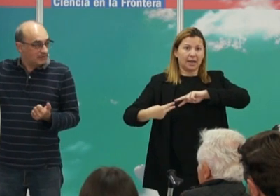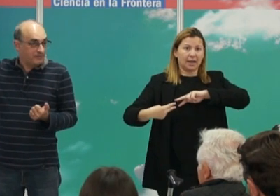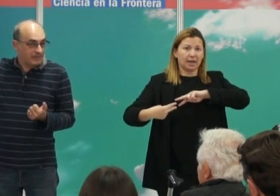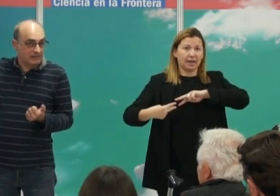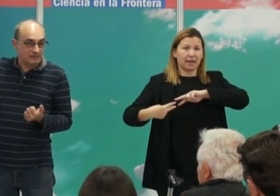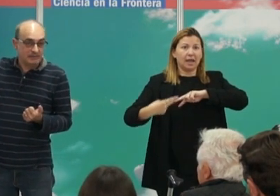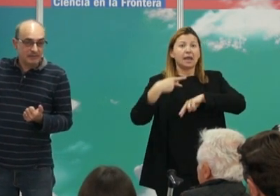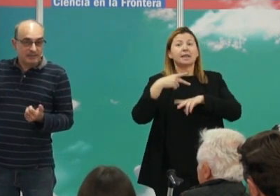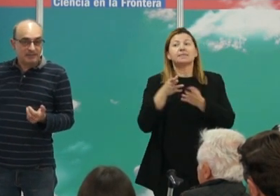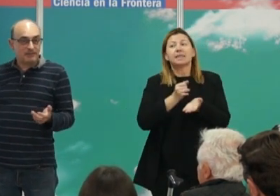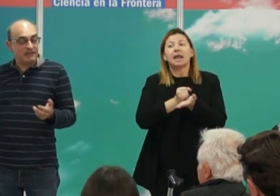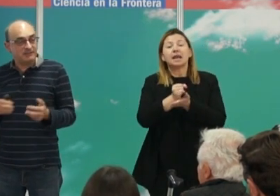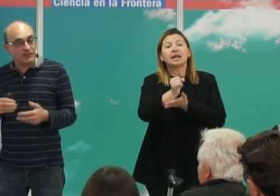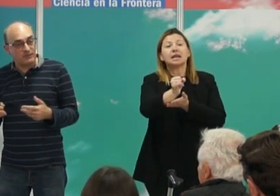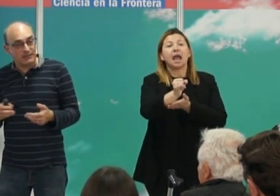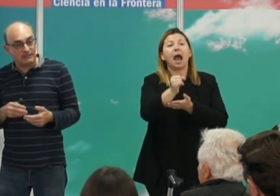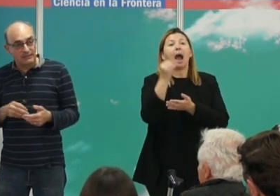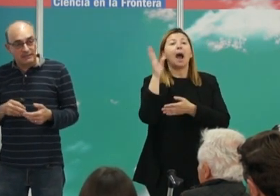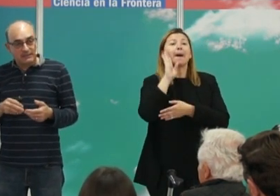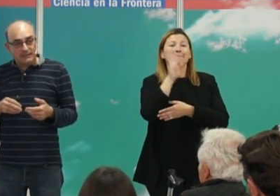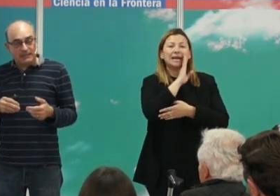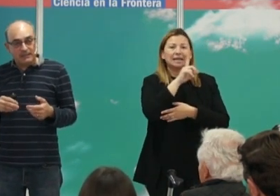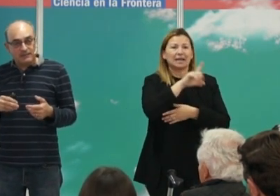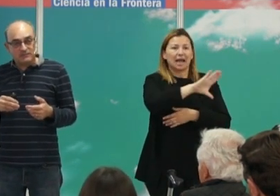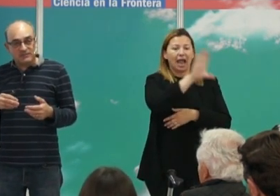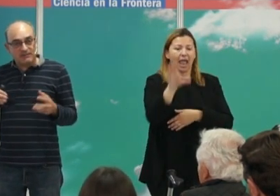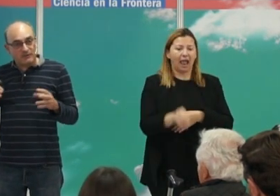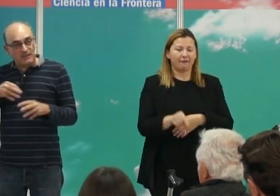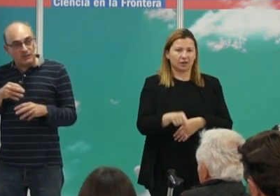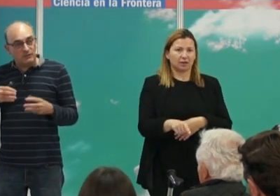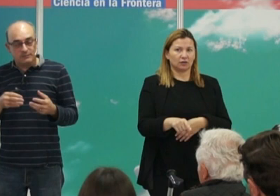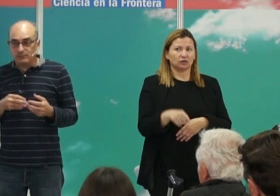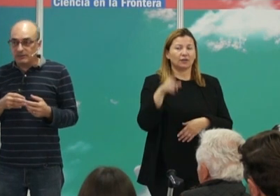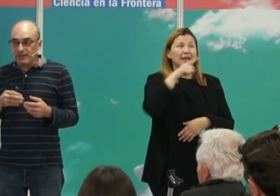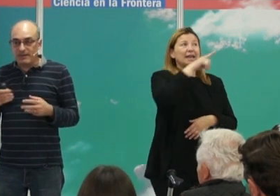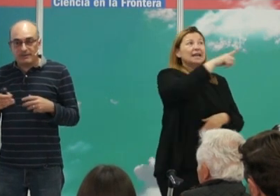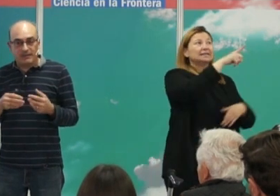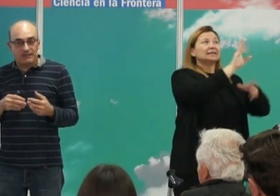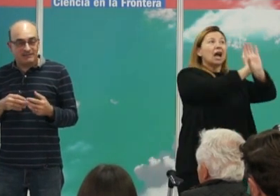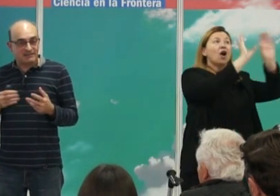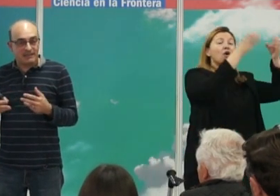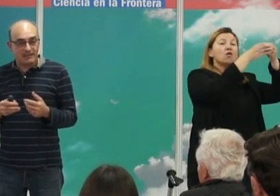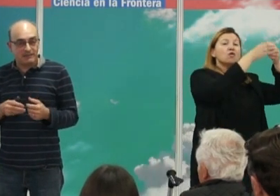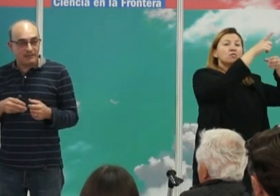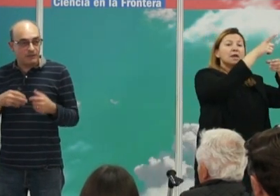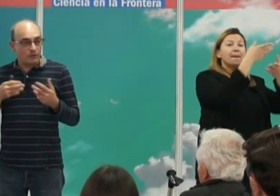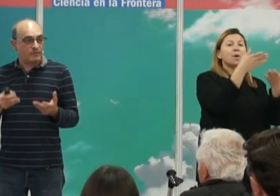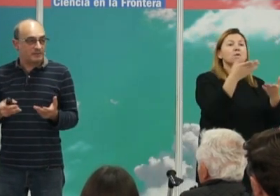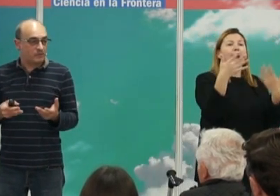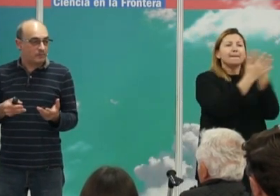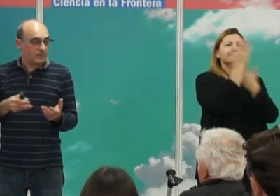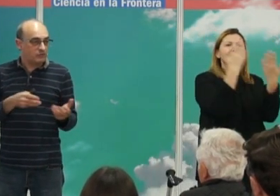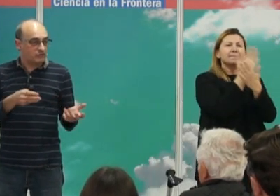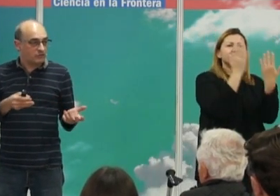afro es africano es decir que esta comunidad se ha formado por la mezcla sesgada de